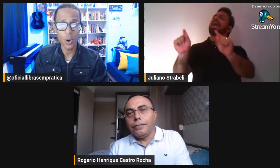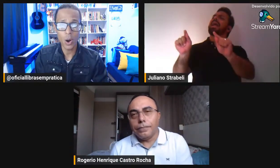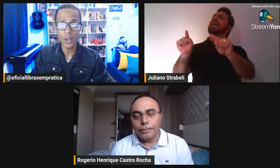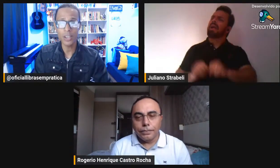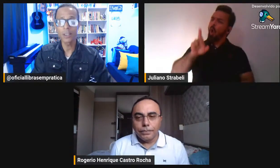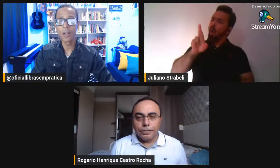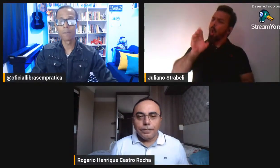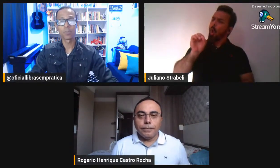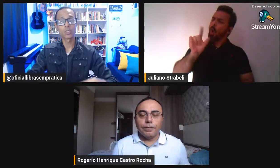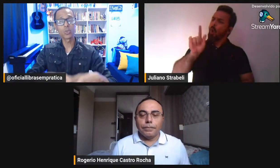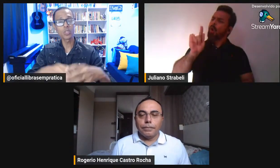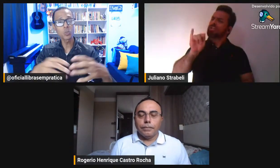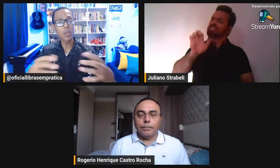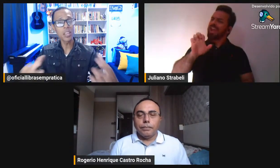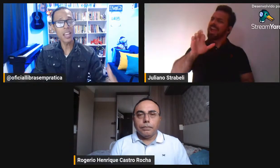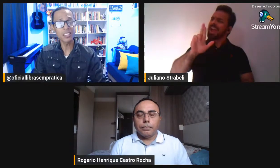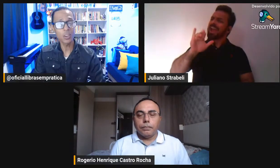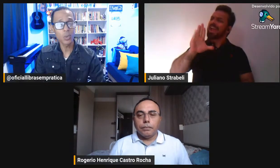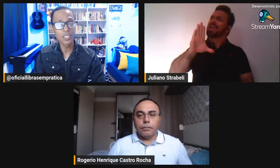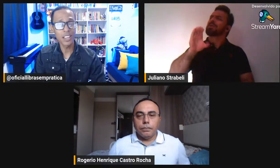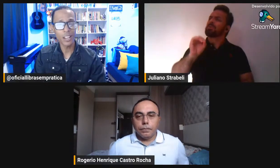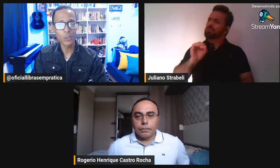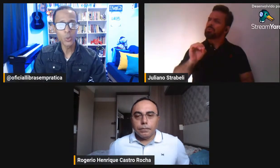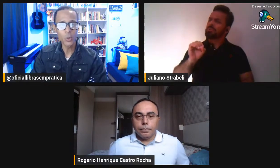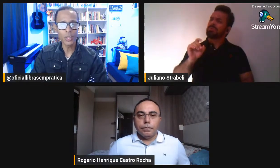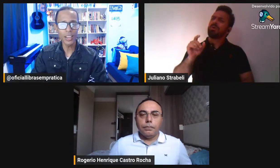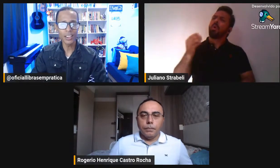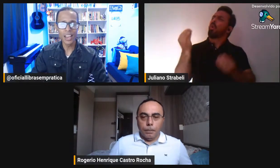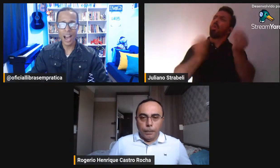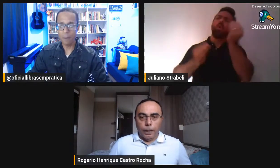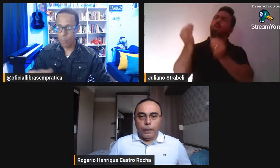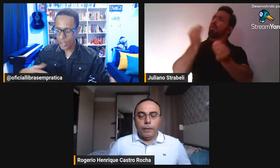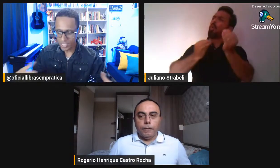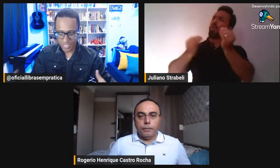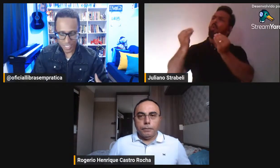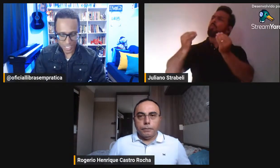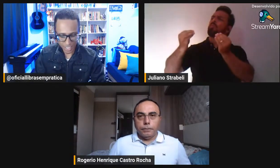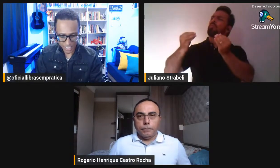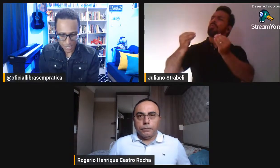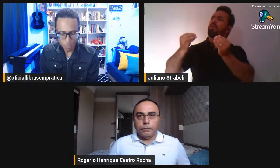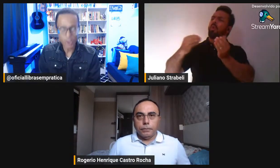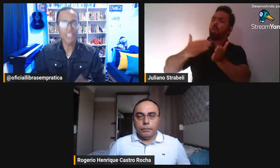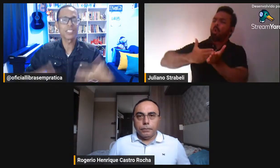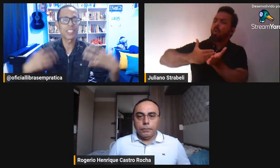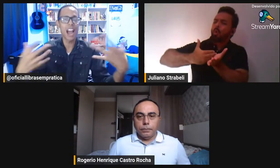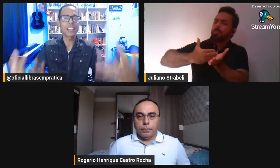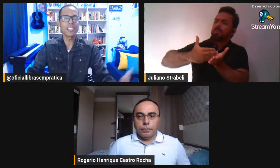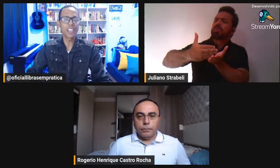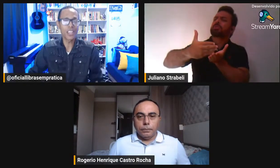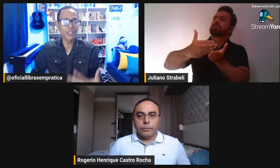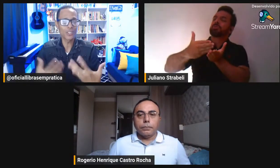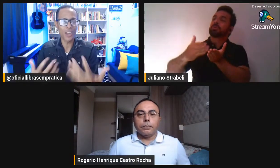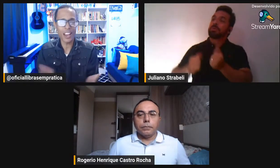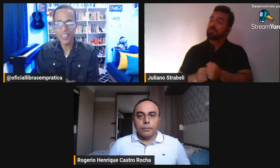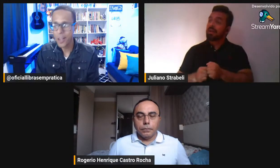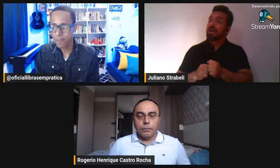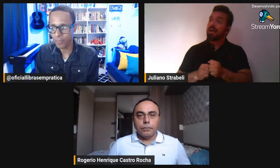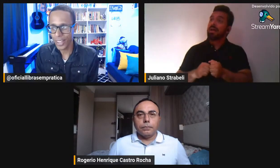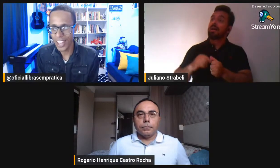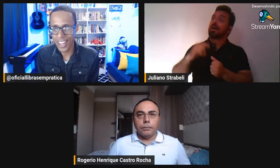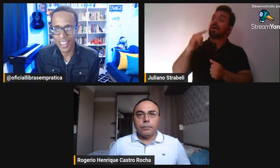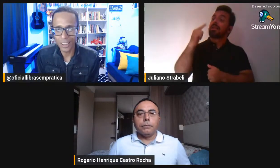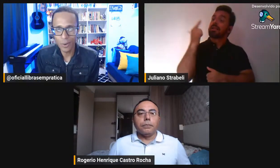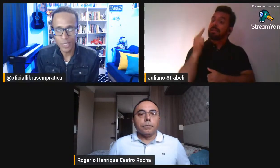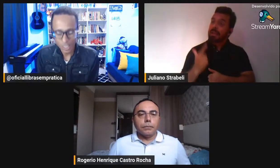trajetória, suas experiências com a literatura, a poesia, esse poetizar, de registrar